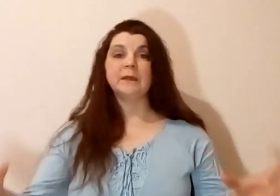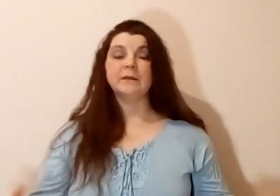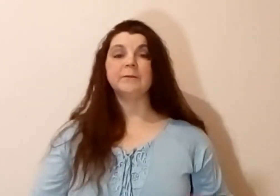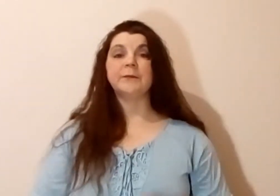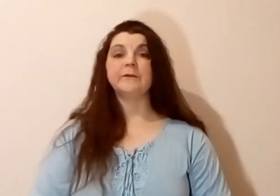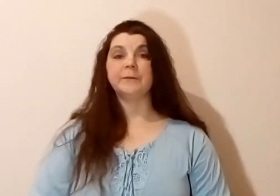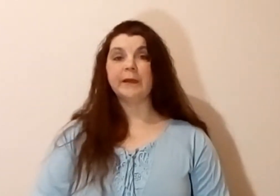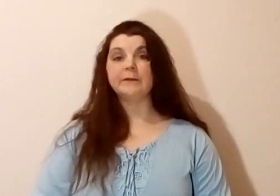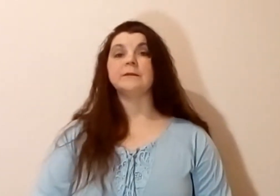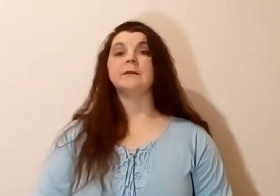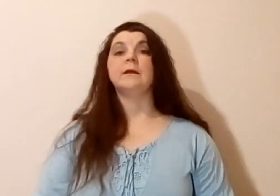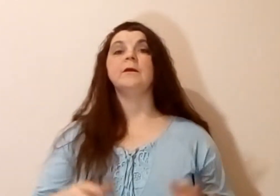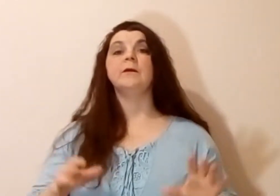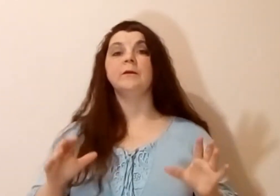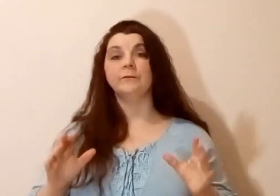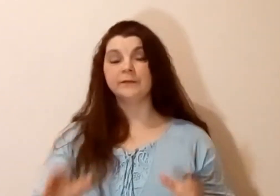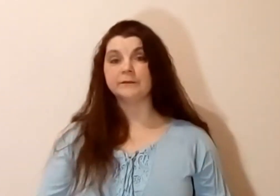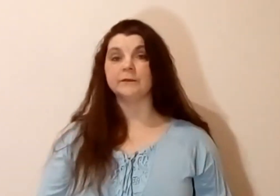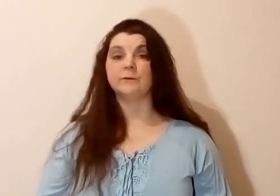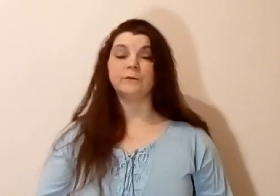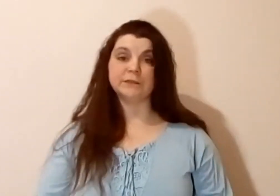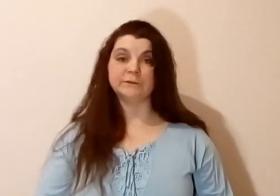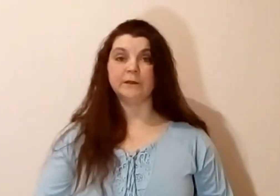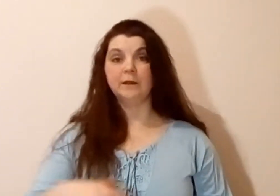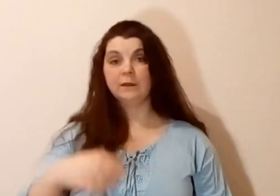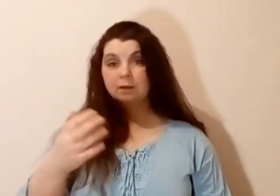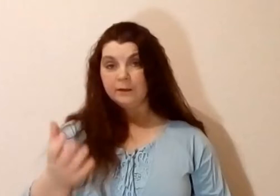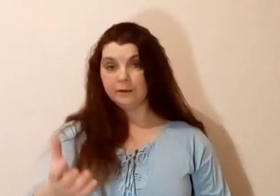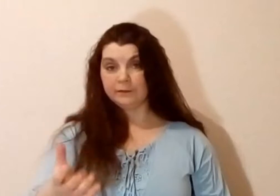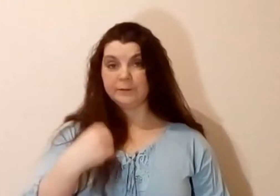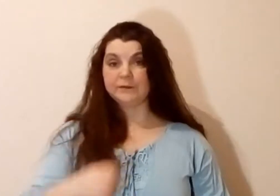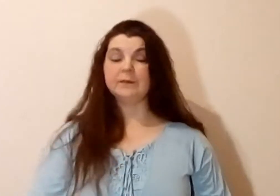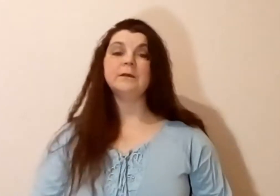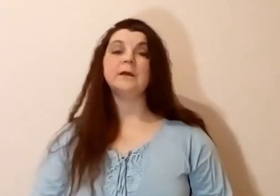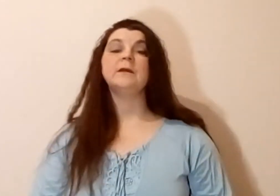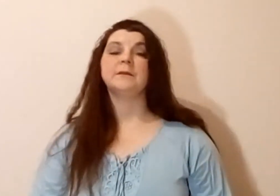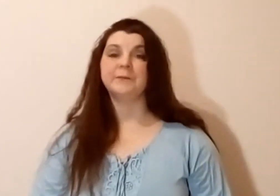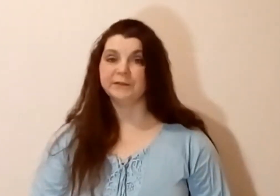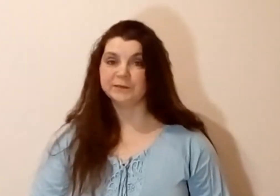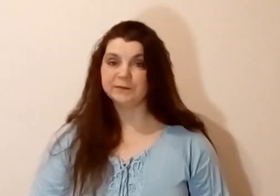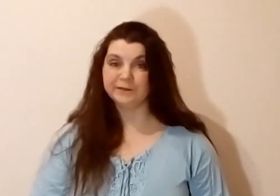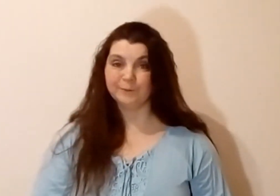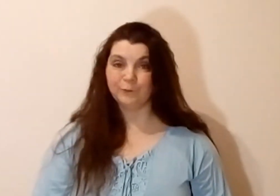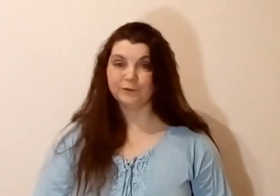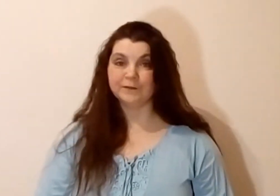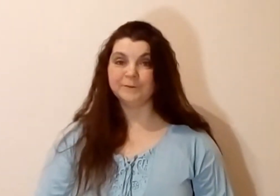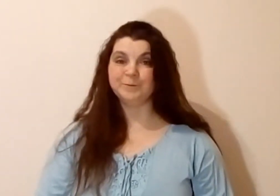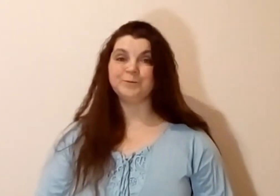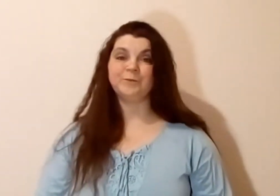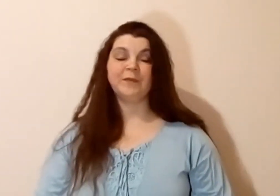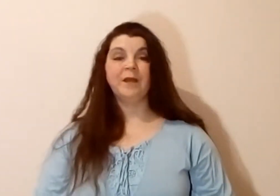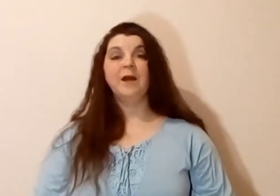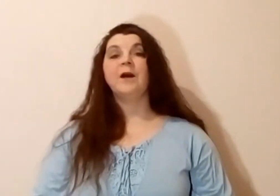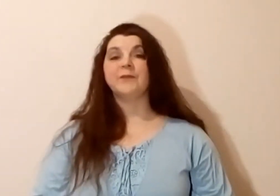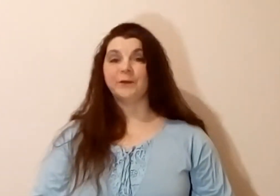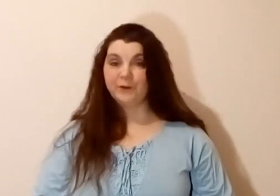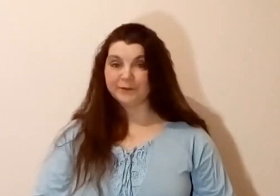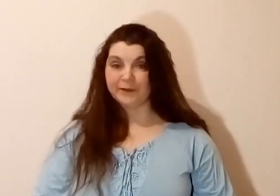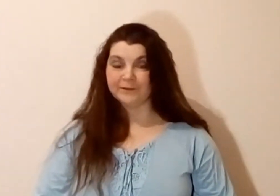Итак, первое правило это вызвать у вашего собеседника положительные эмоции. Второе правило